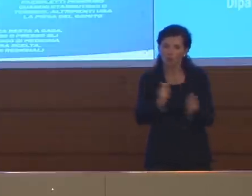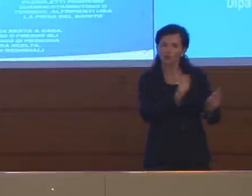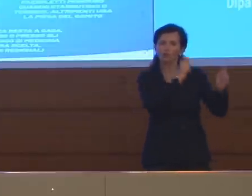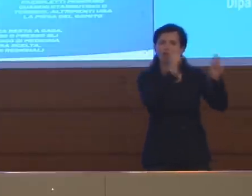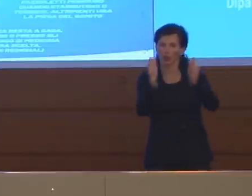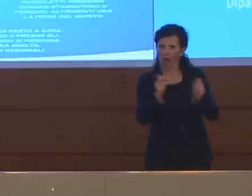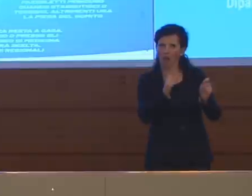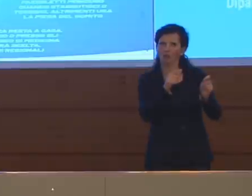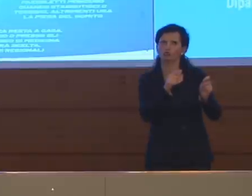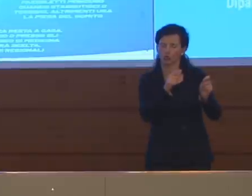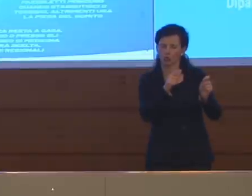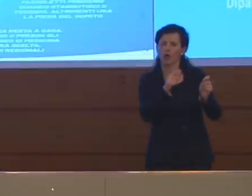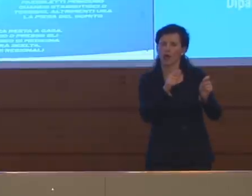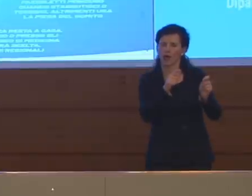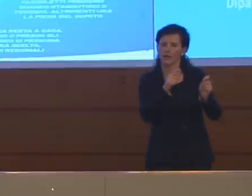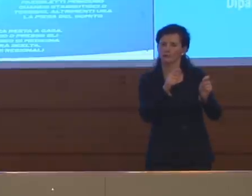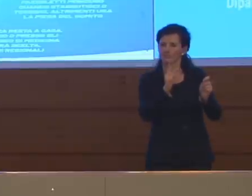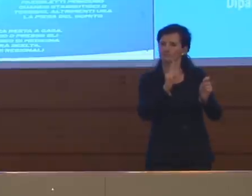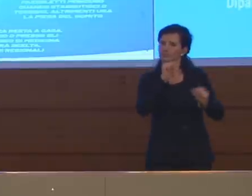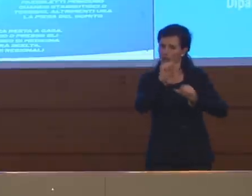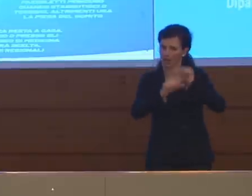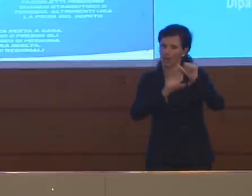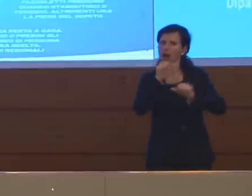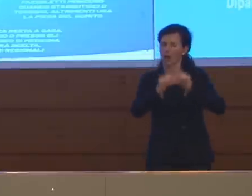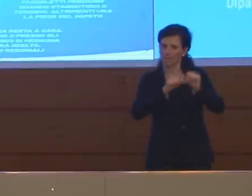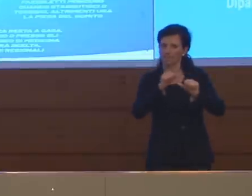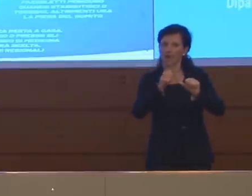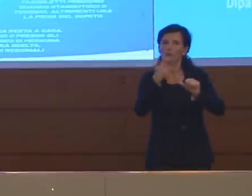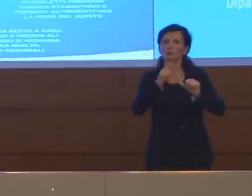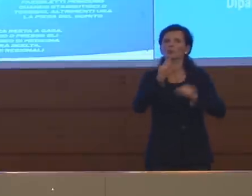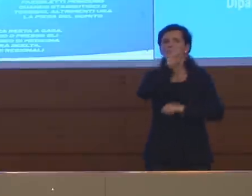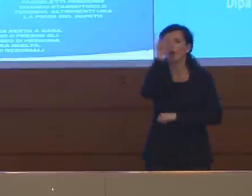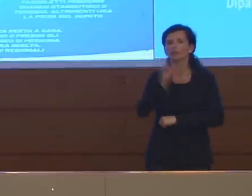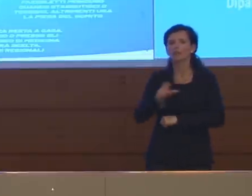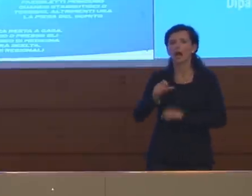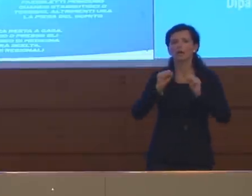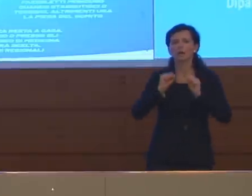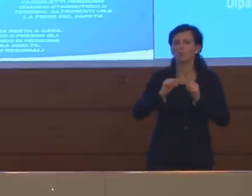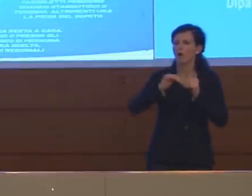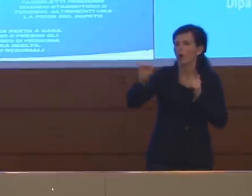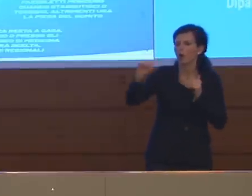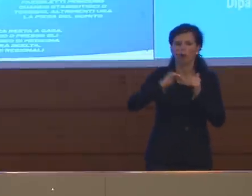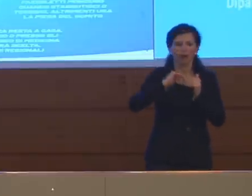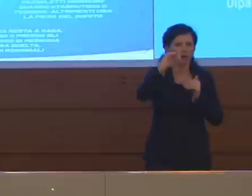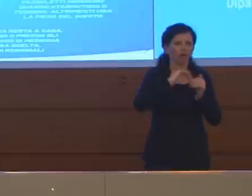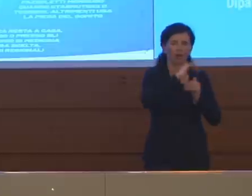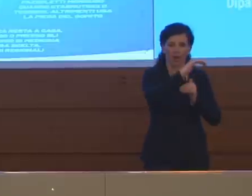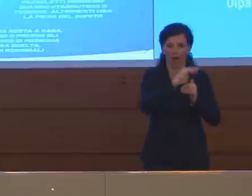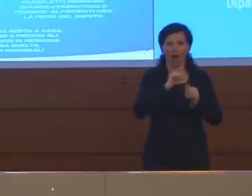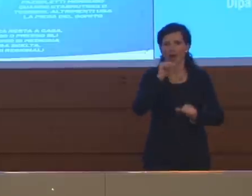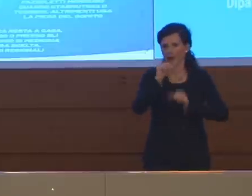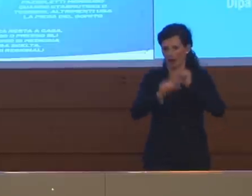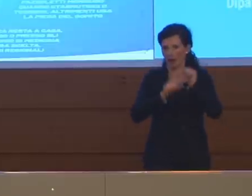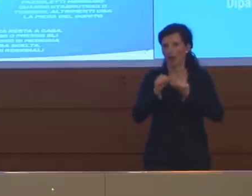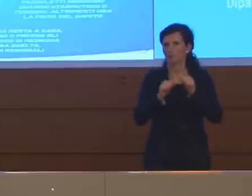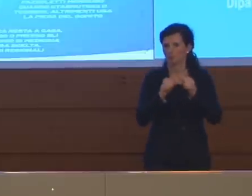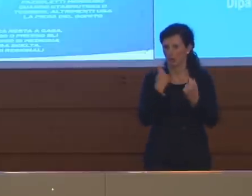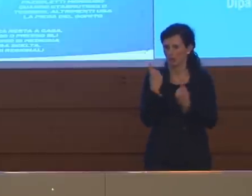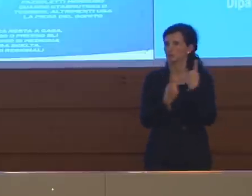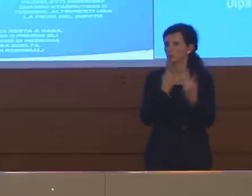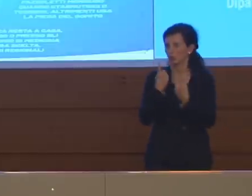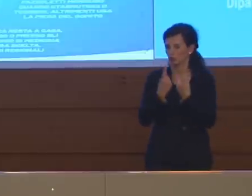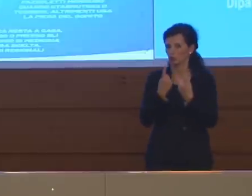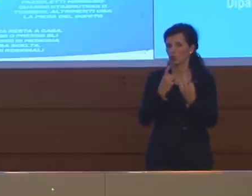di regione viene un po' meno, nel senso che nei momenti in ci muoviamo liberamente nel Paese questo cambia ovviamente in maniera significativa anche le